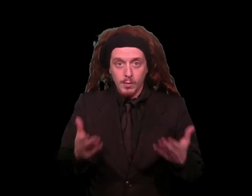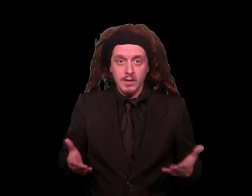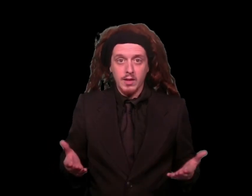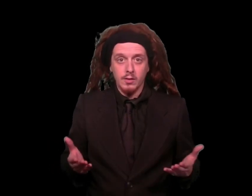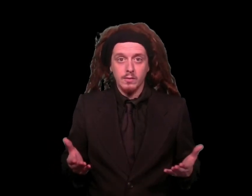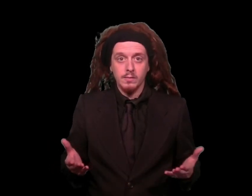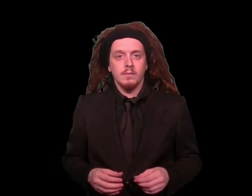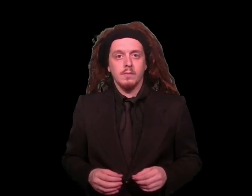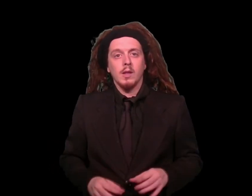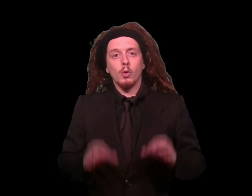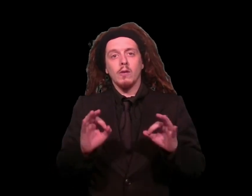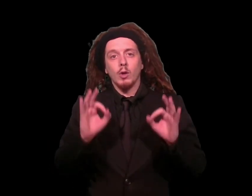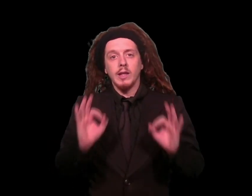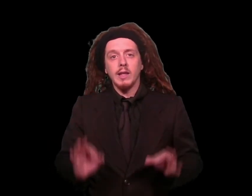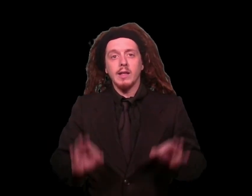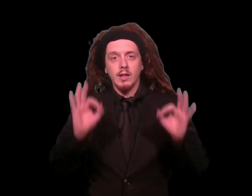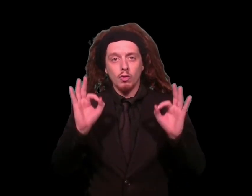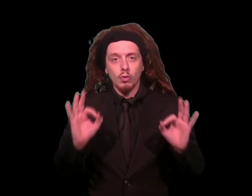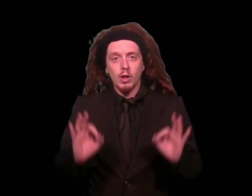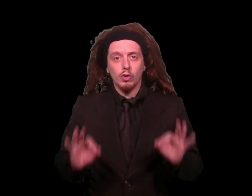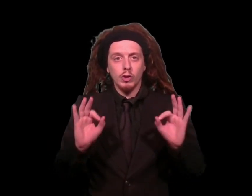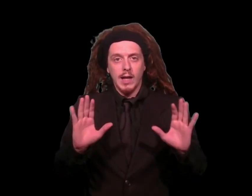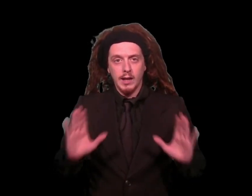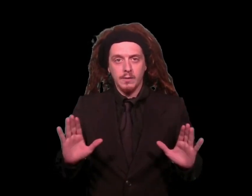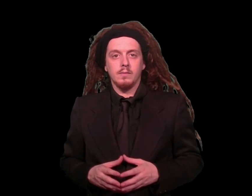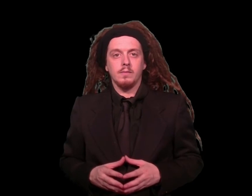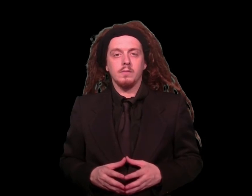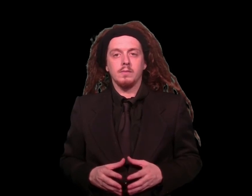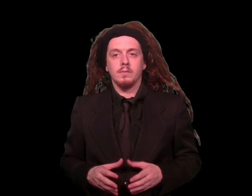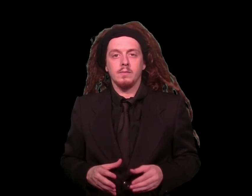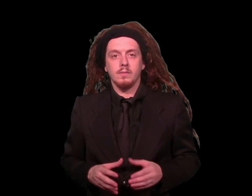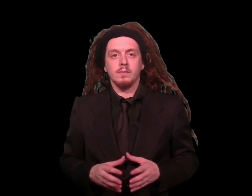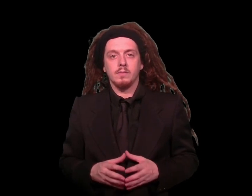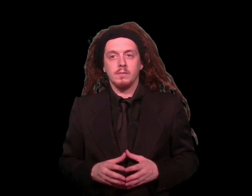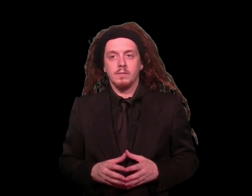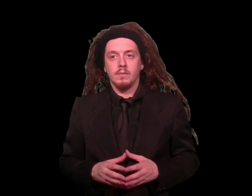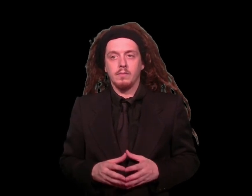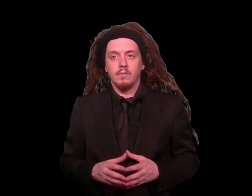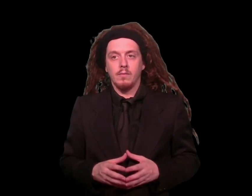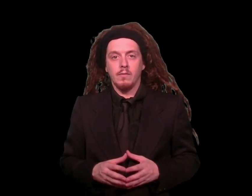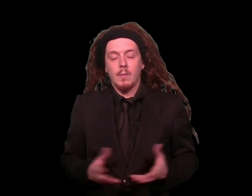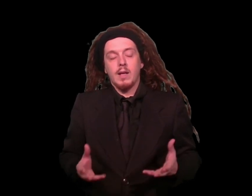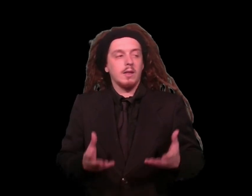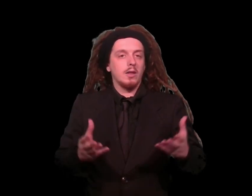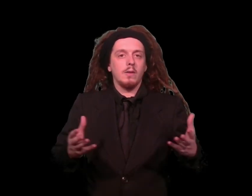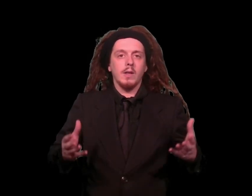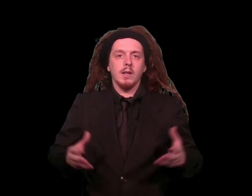mangiano. Aga. Qui vuol dire digiuno totale. Aga, aga, scusami, non è totale. Vabbè, che significa?